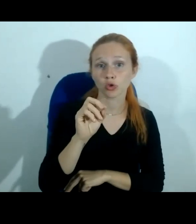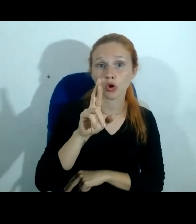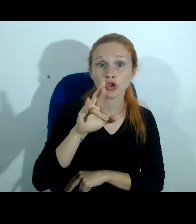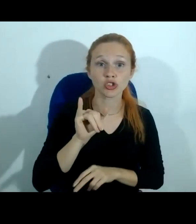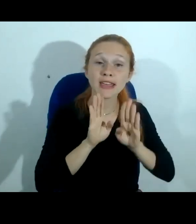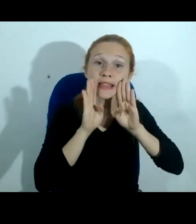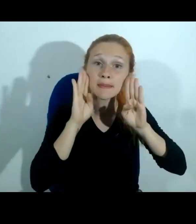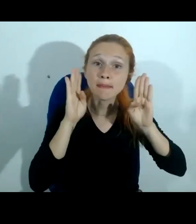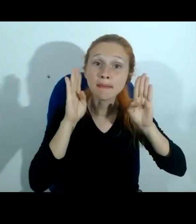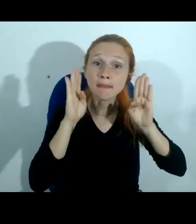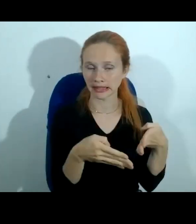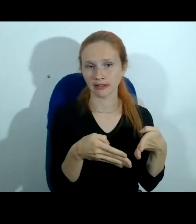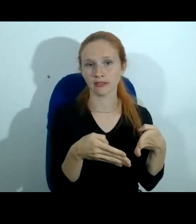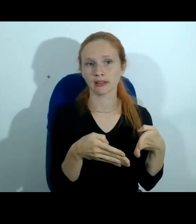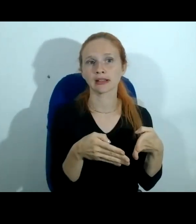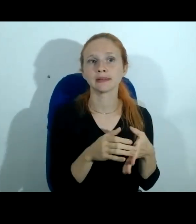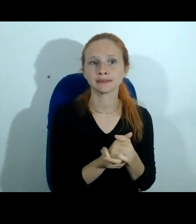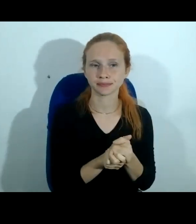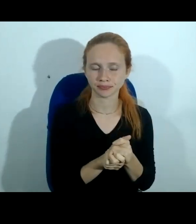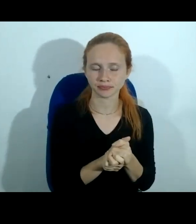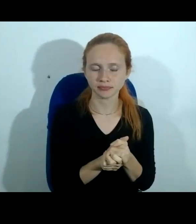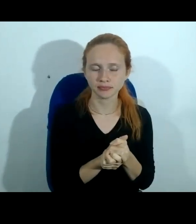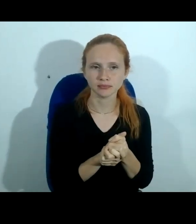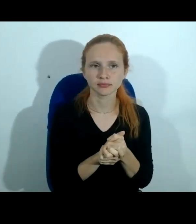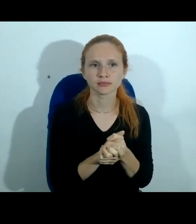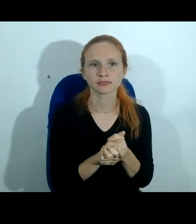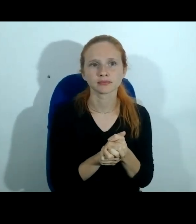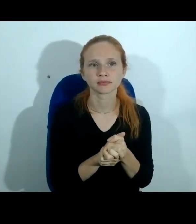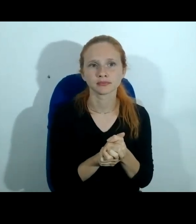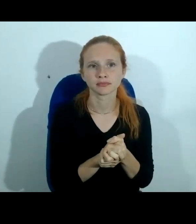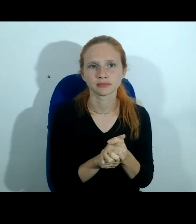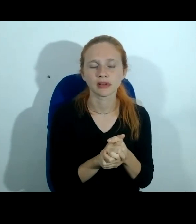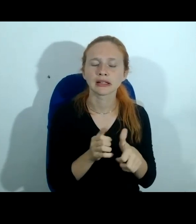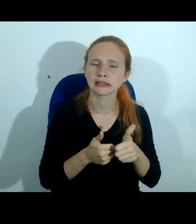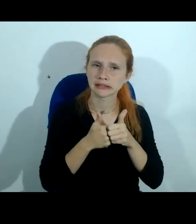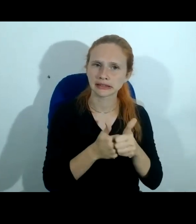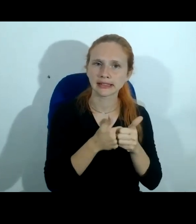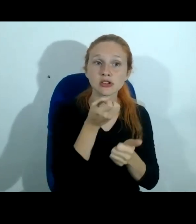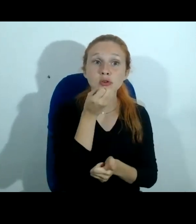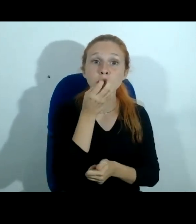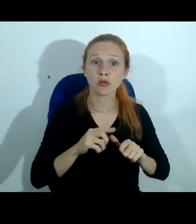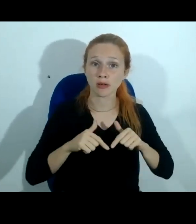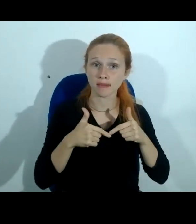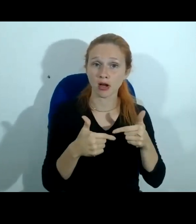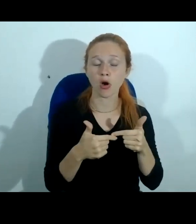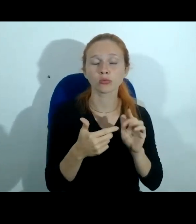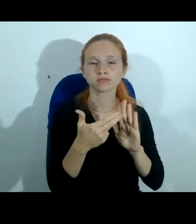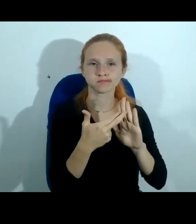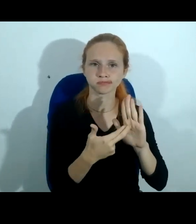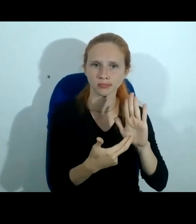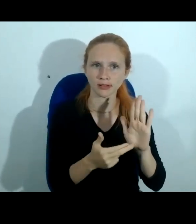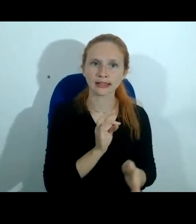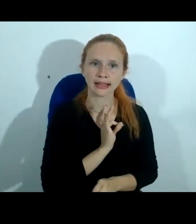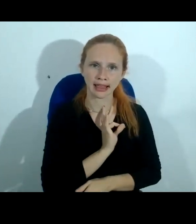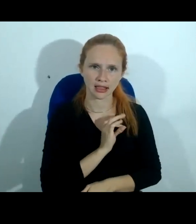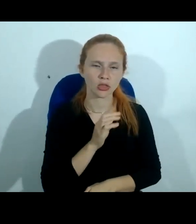específica para a prova digital seguindo as boas práticas por exemplo de normas técnicas que no Brasil